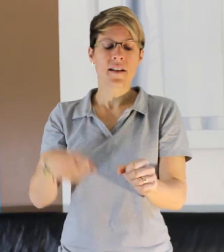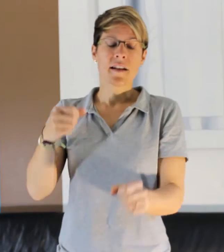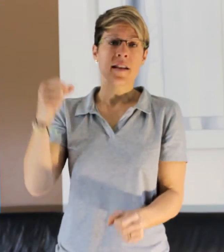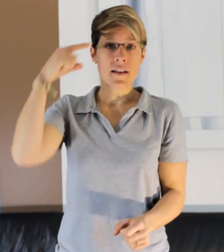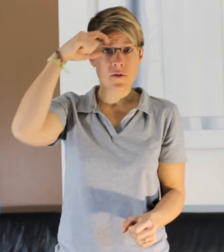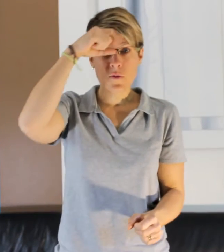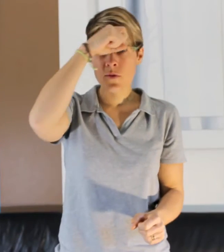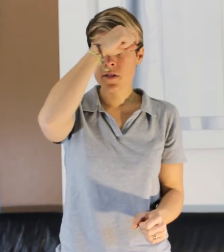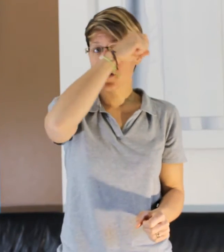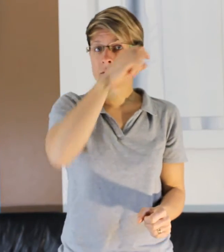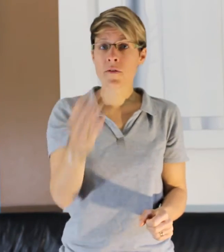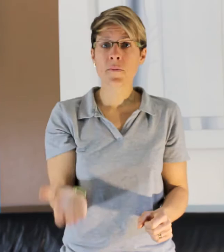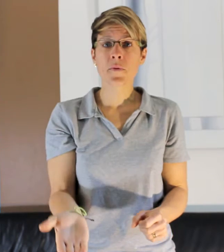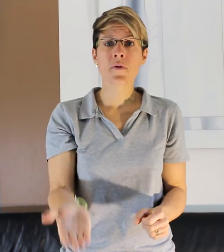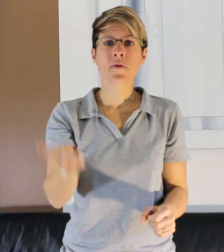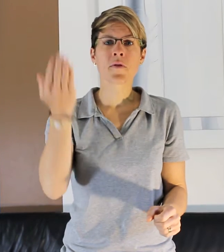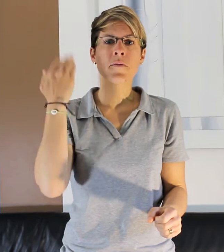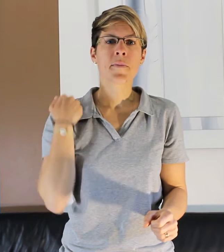Les soucis sont pour demain.